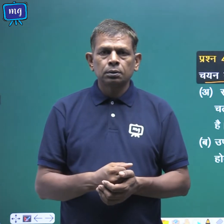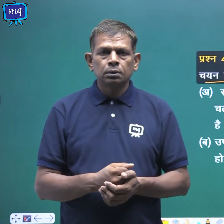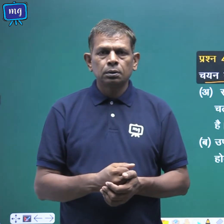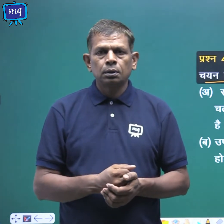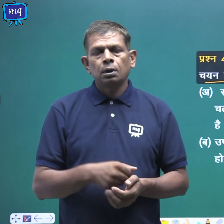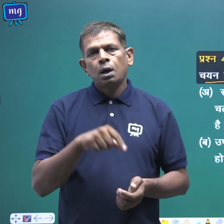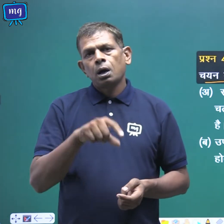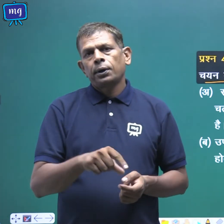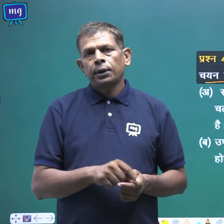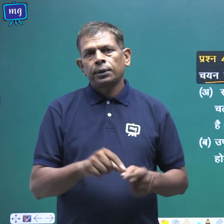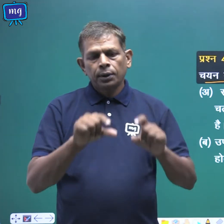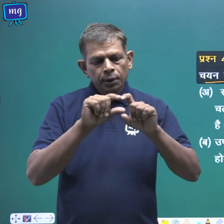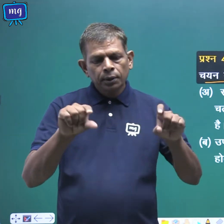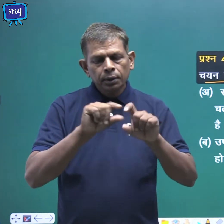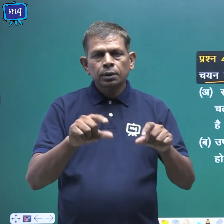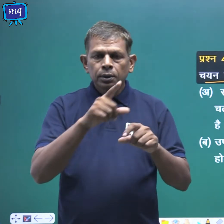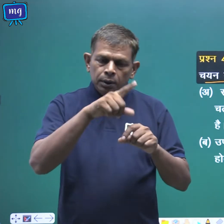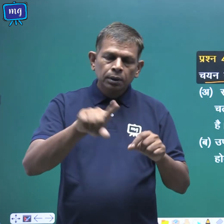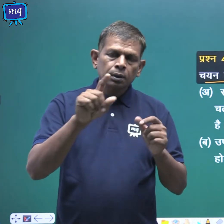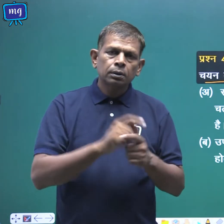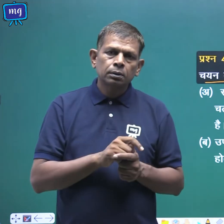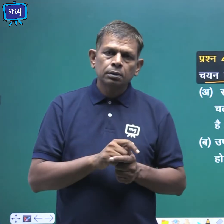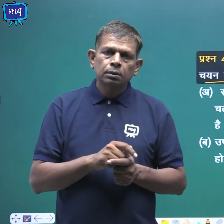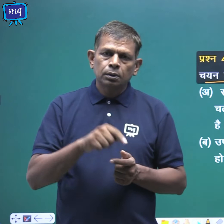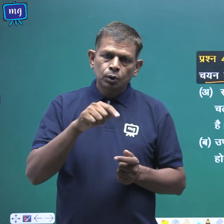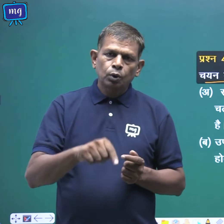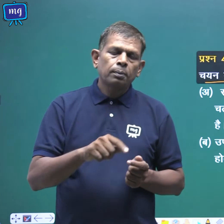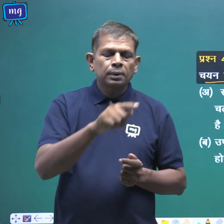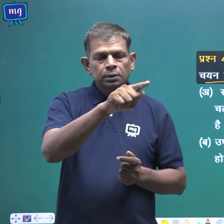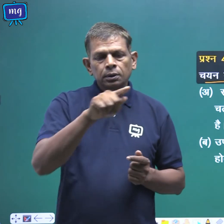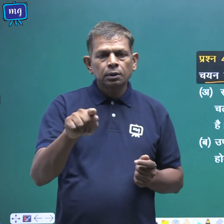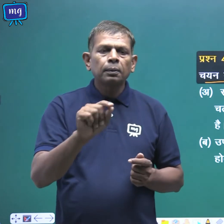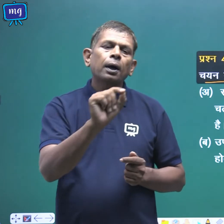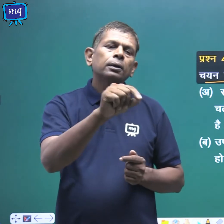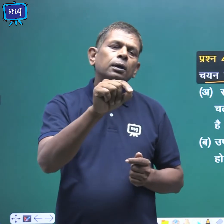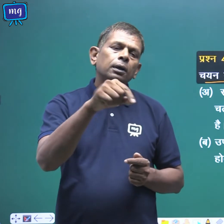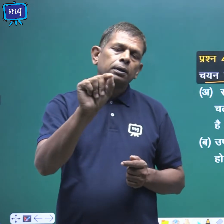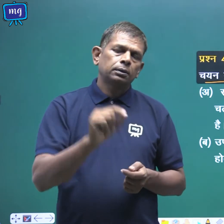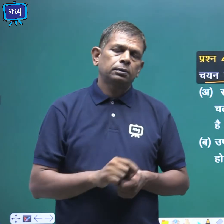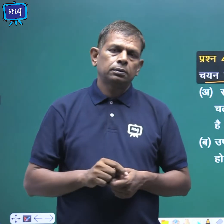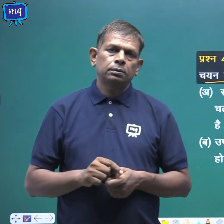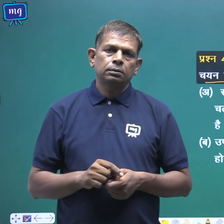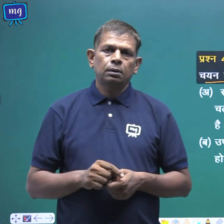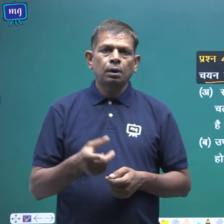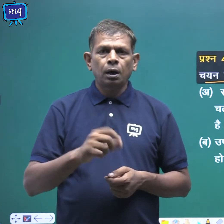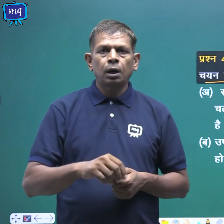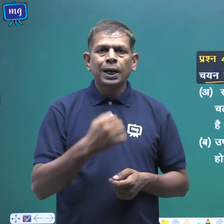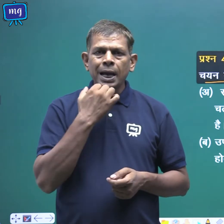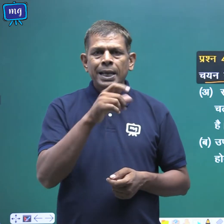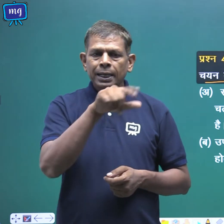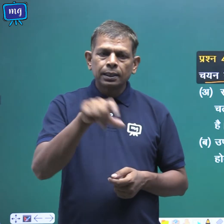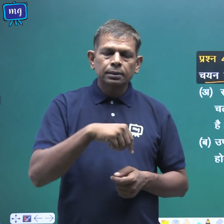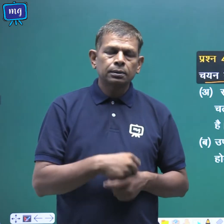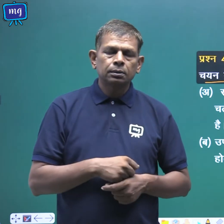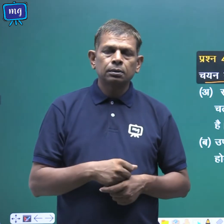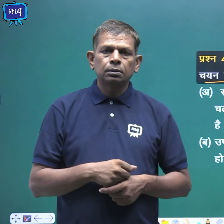अगर यह कथन सही है तो हम सत्य पर निशान लगाएंगे और अगर गलत है